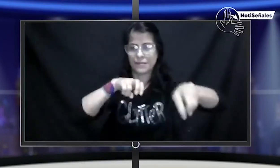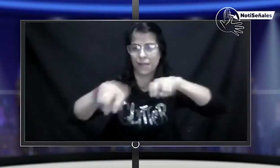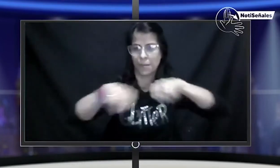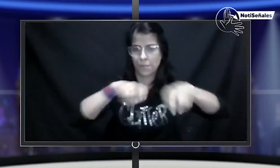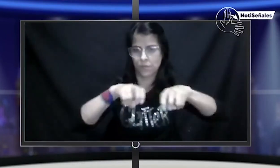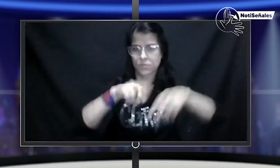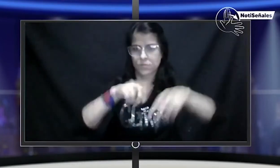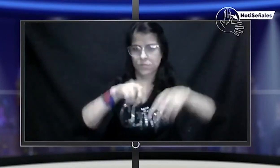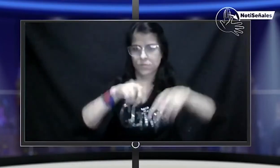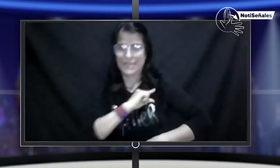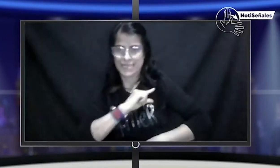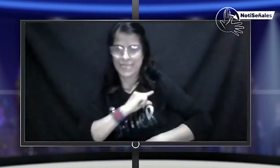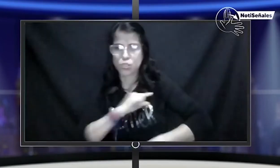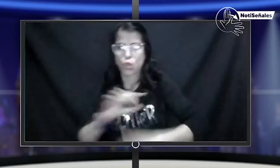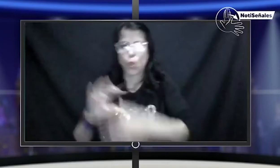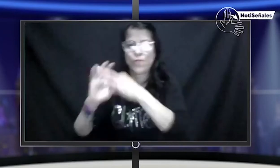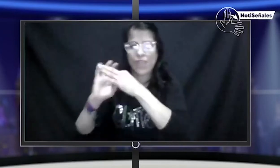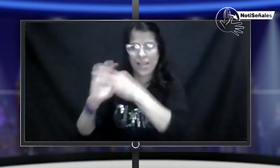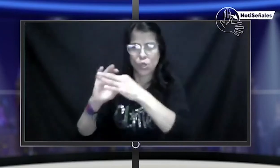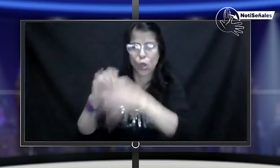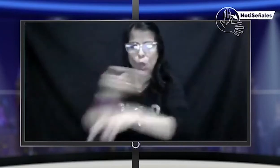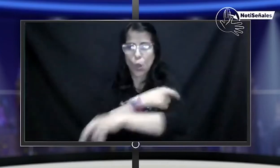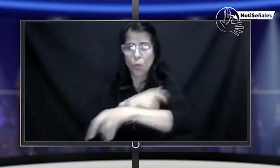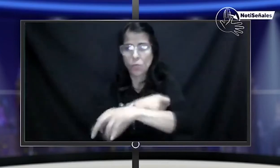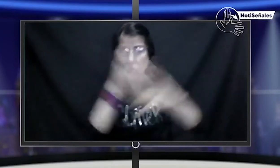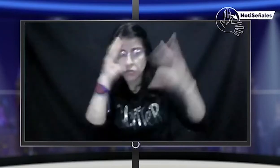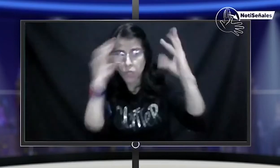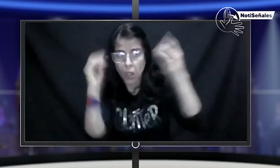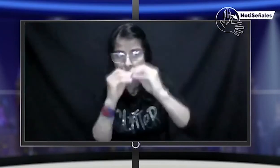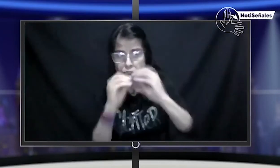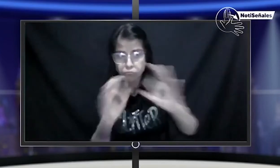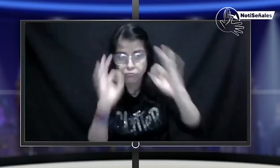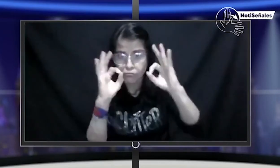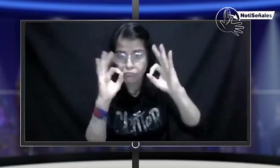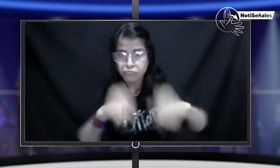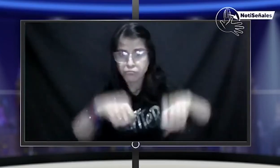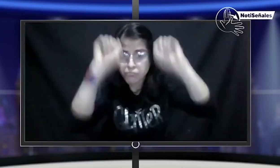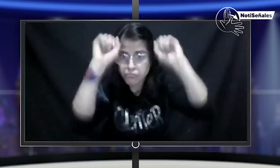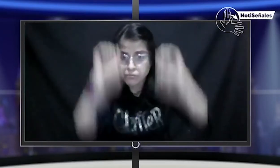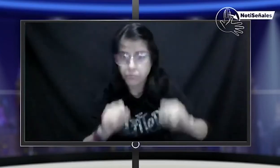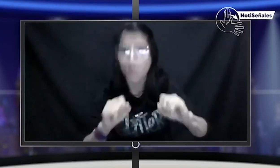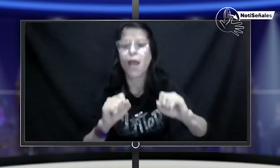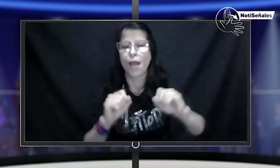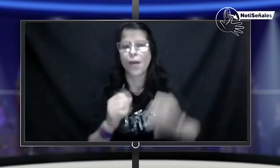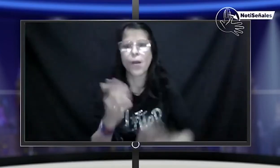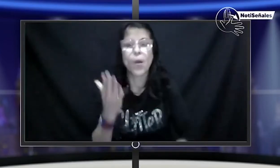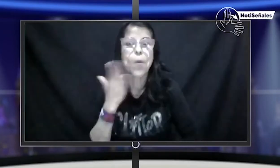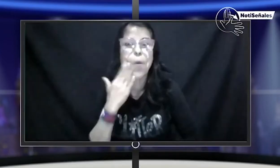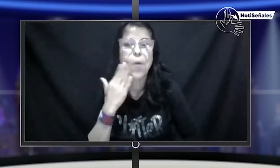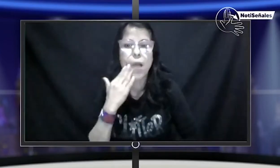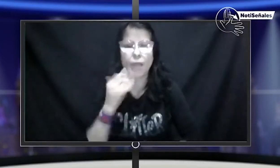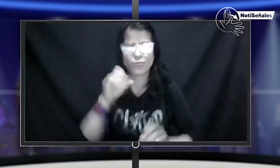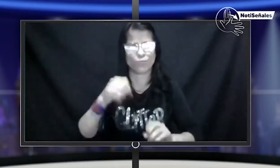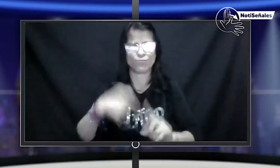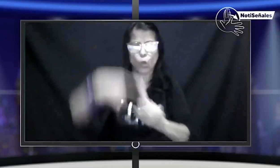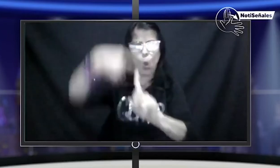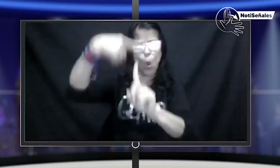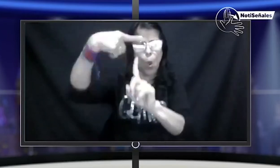acordar con el Ministerio de Transporte, el INSOR, FENASCOL y el Comité, vamos a dar aprobación a esta